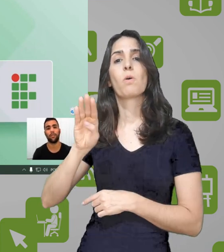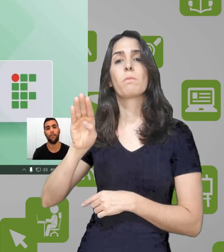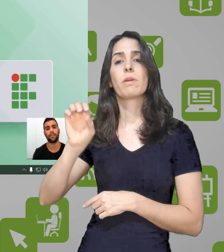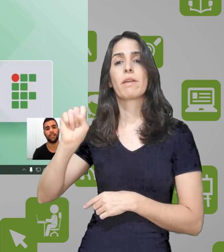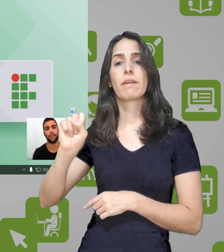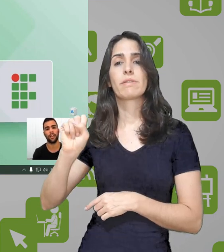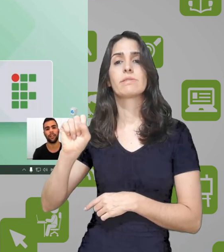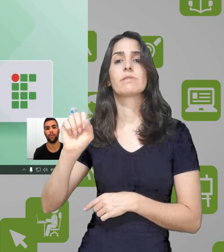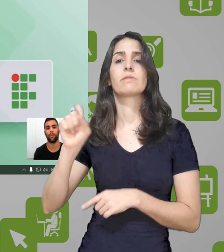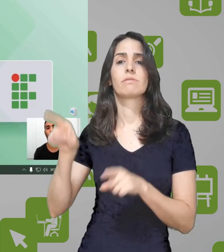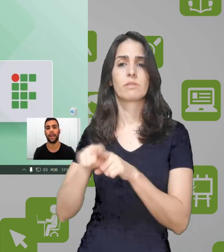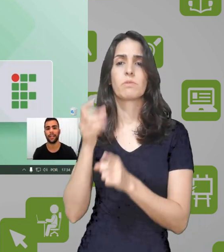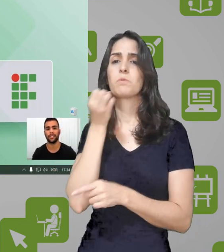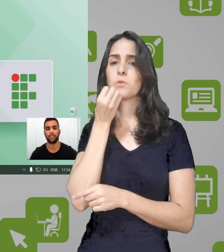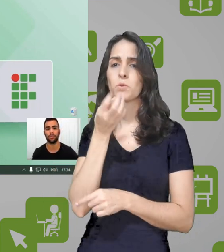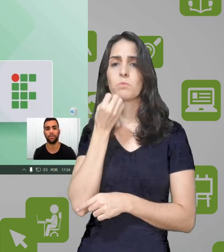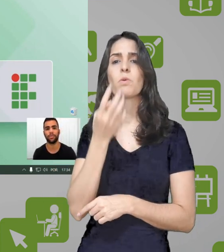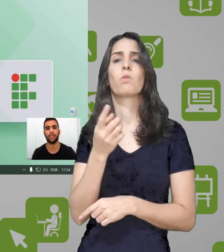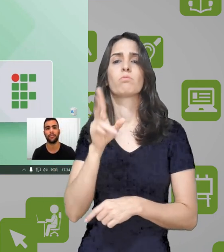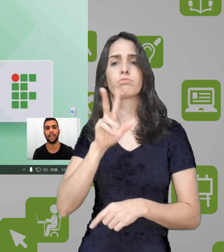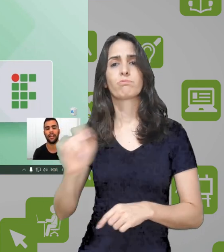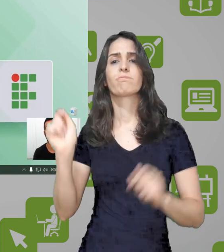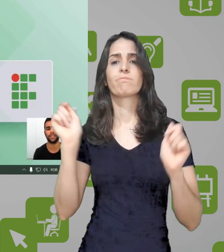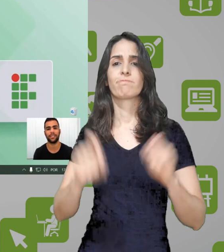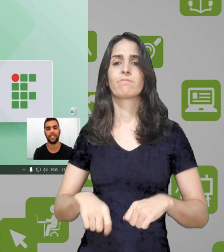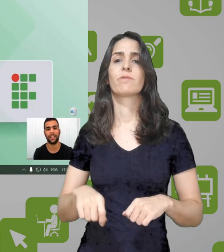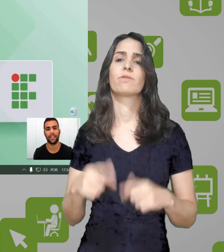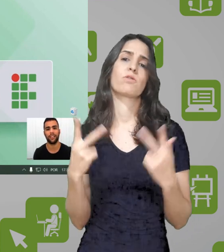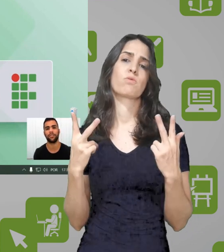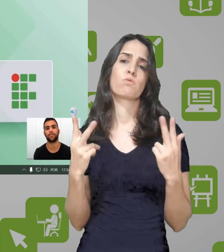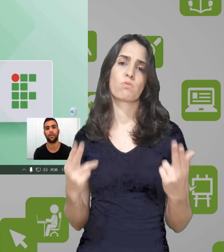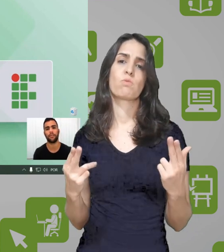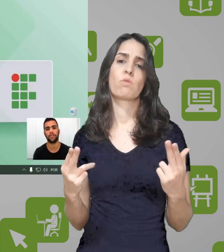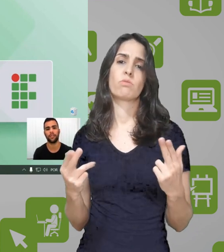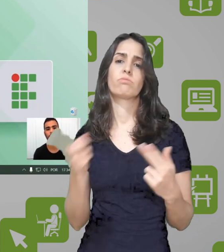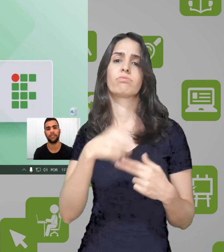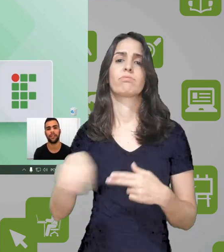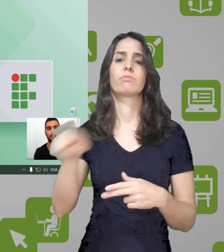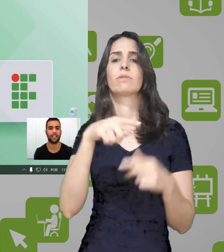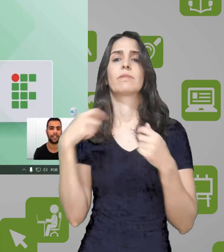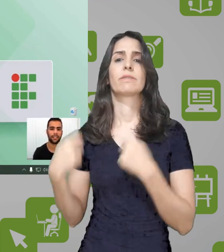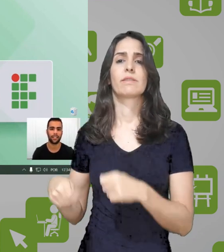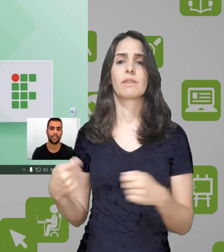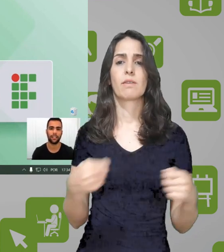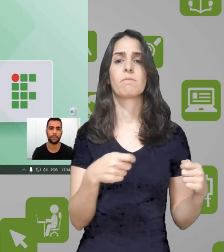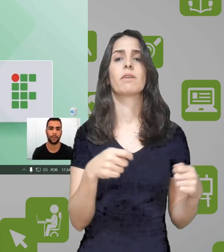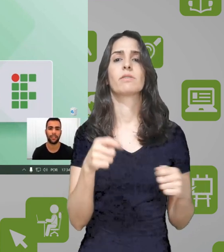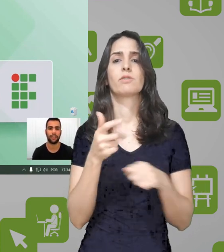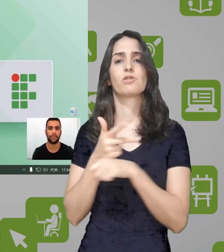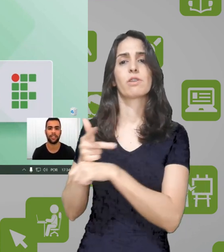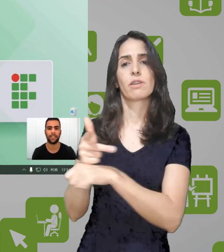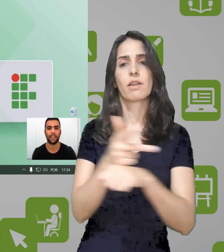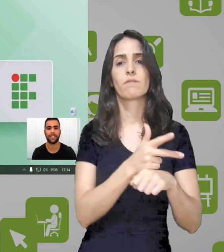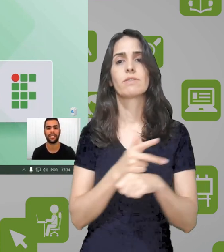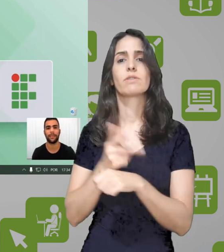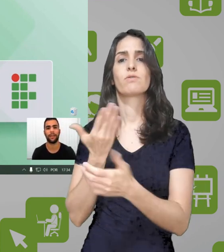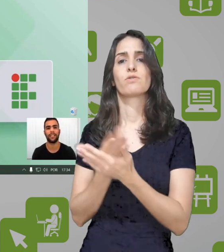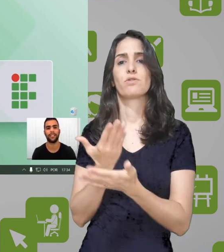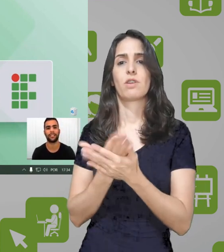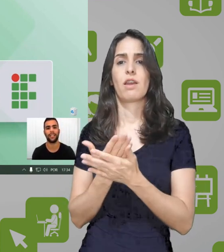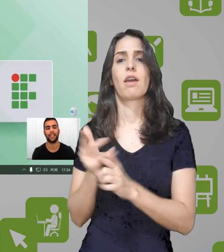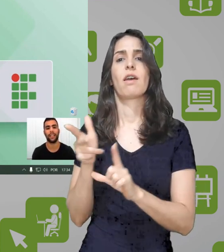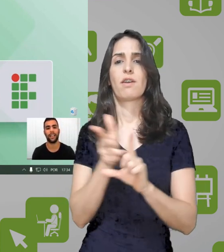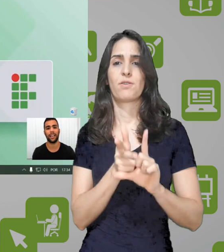assim como também o OBS Studio. Também ele é um excelente software que vai estar atendendo perfeitamente as